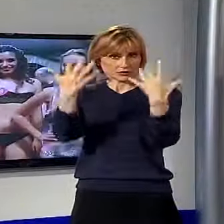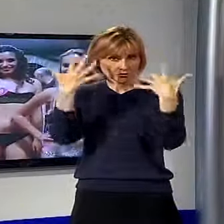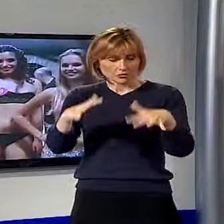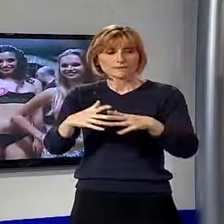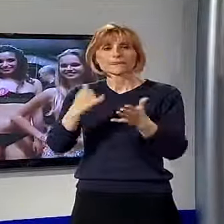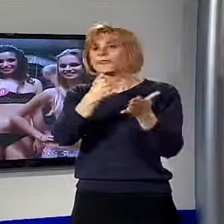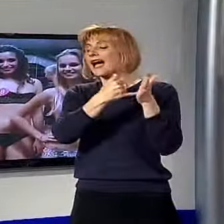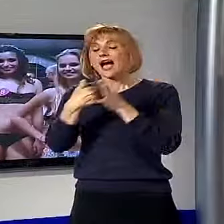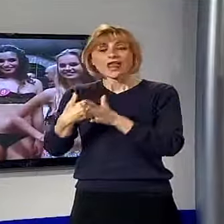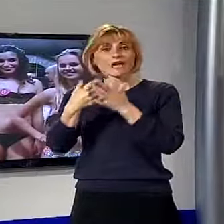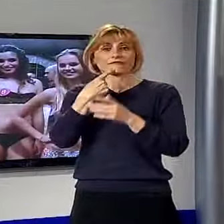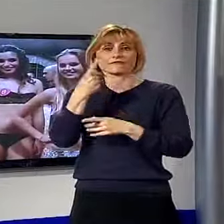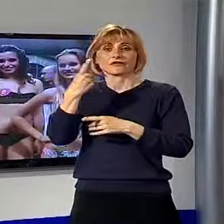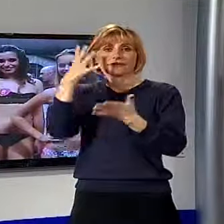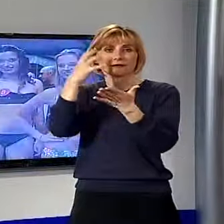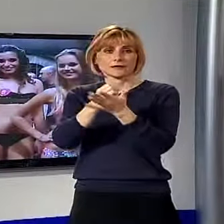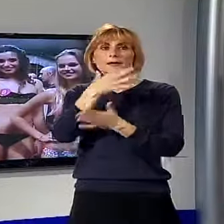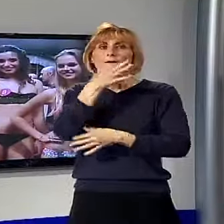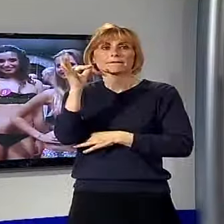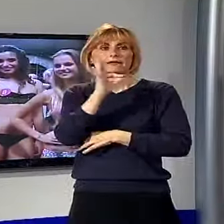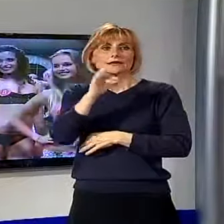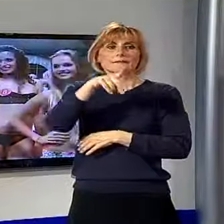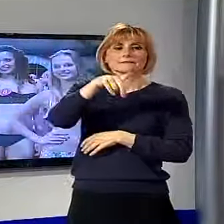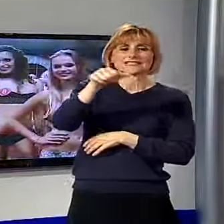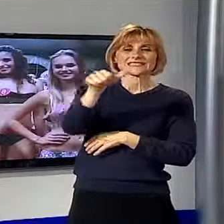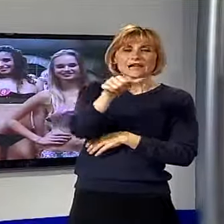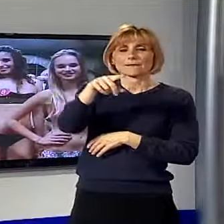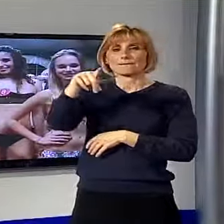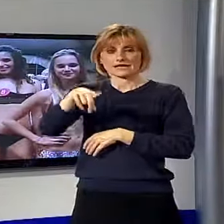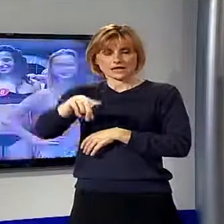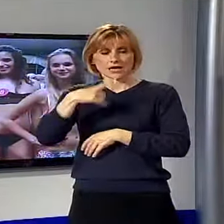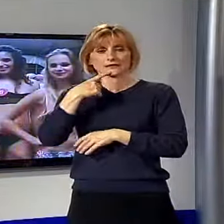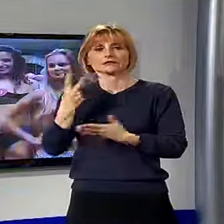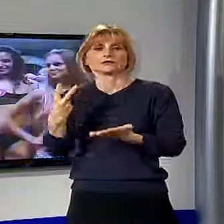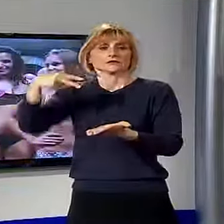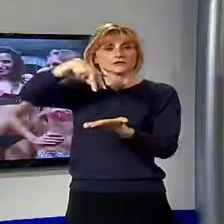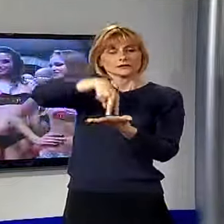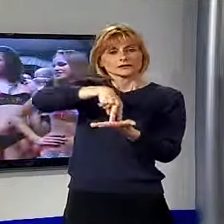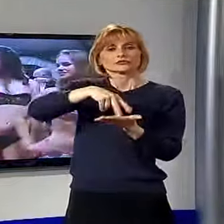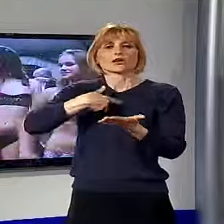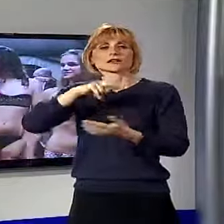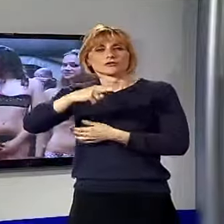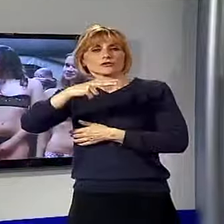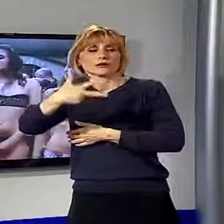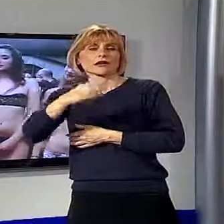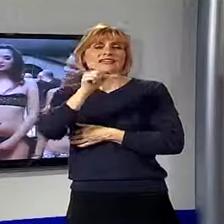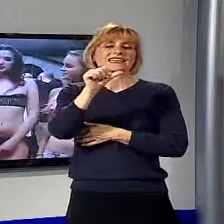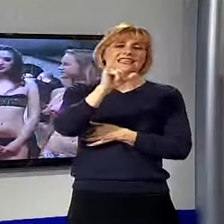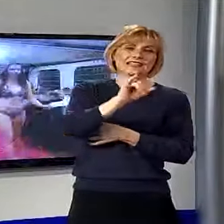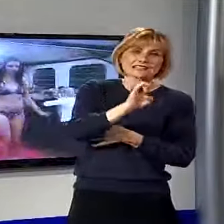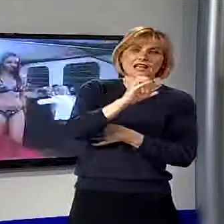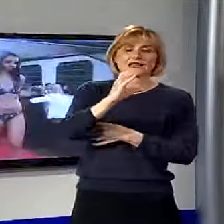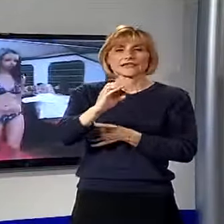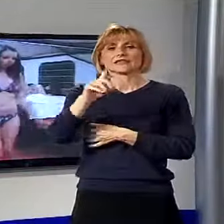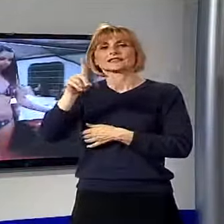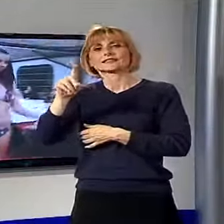titolo di Miss Girasole è stata la bellissima Sara Pagliai a salire sul podio insieme a lei Elisa Catelli e Desiree Salani.